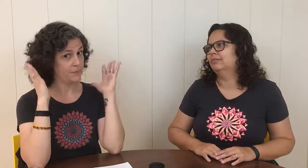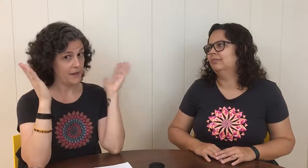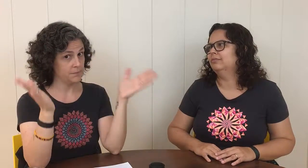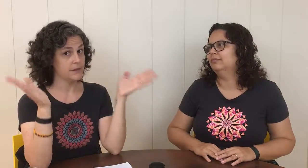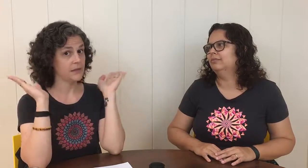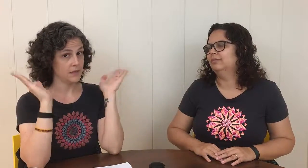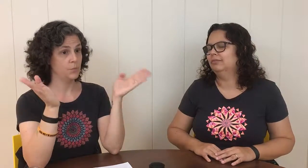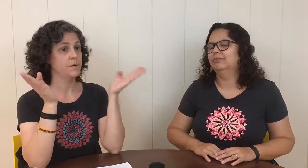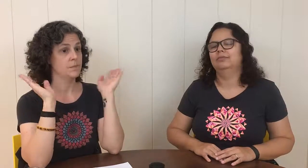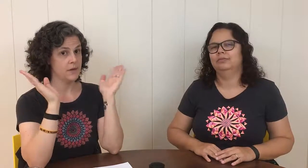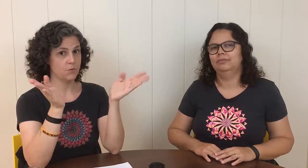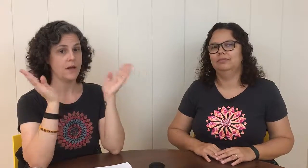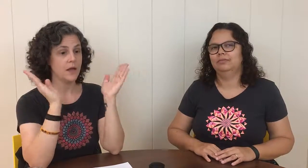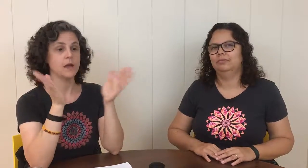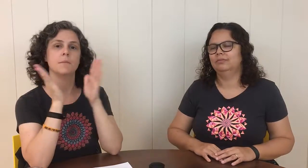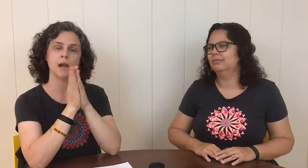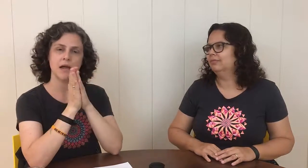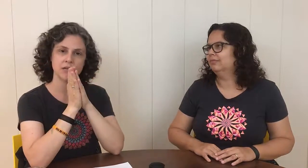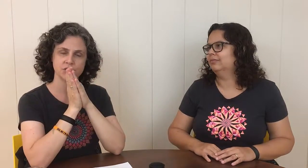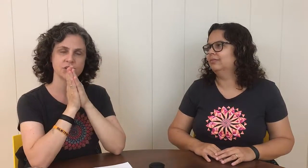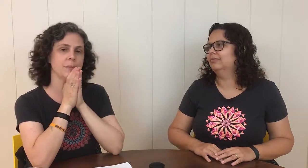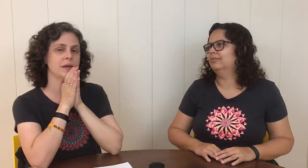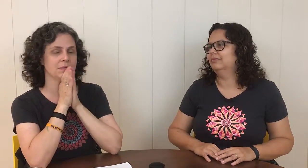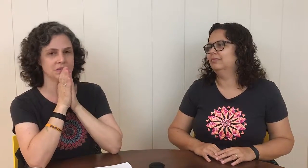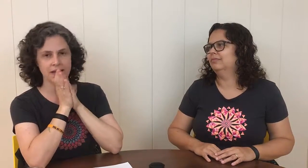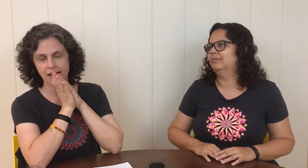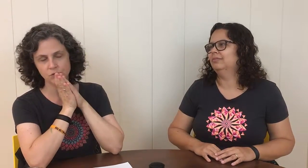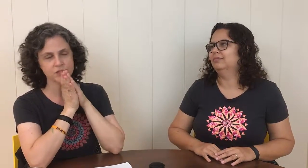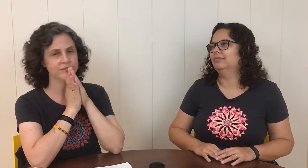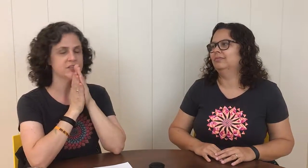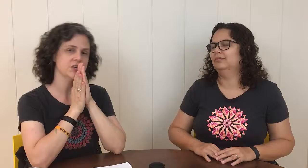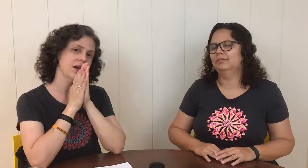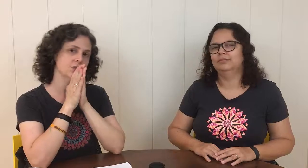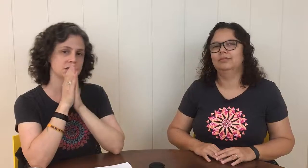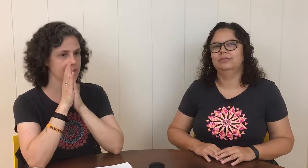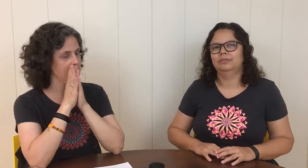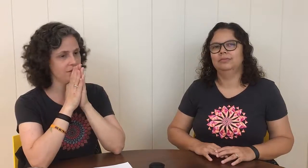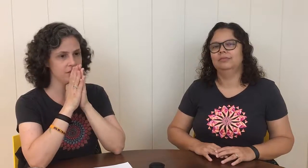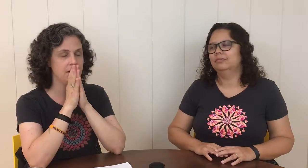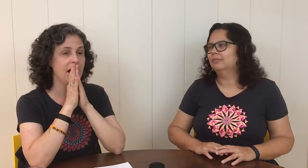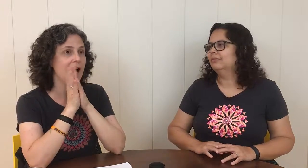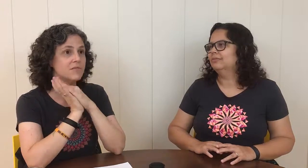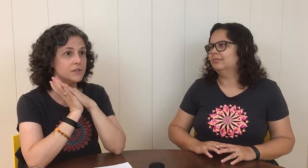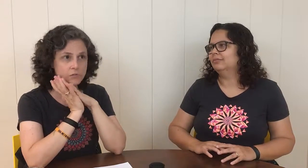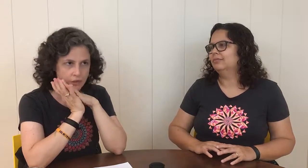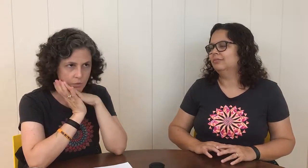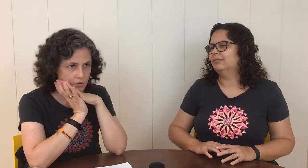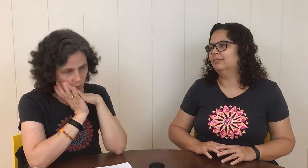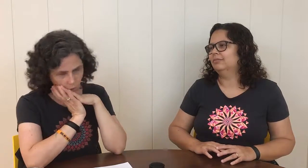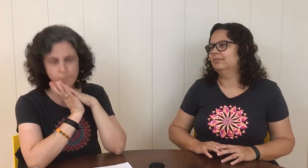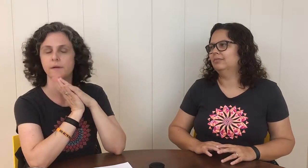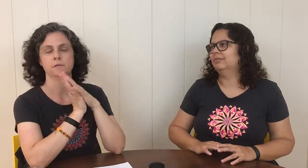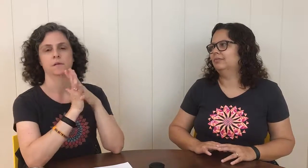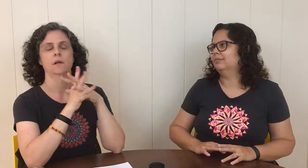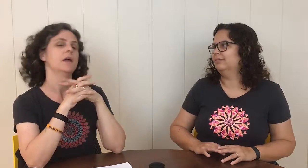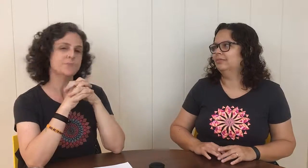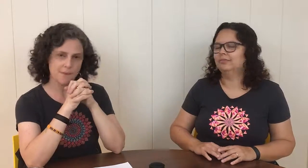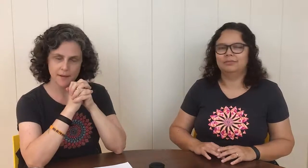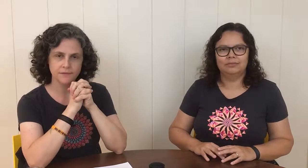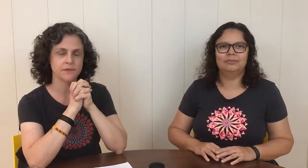Lembre que o primeiro é embalagem, está bem armazenado, está fechado, etc. Maravilha. Ah, vem do Taiwan. Compra. Experimenta.